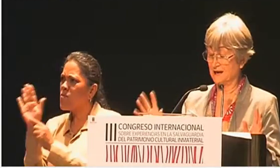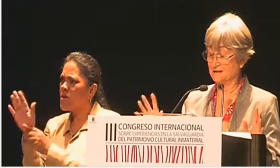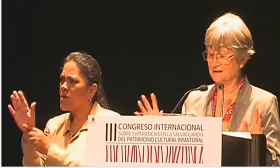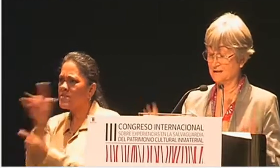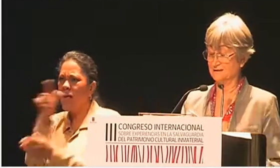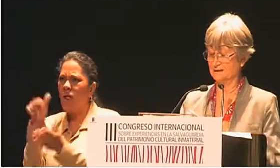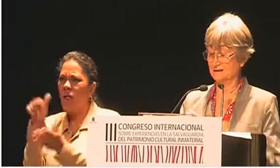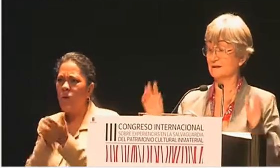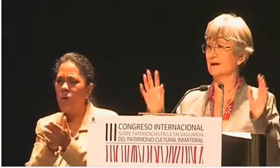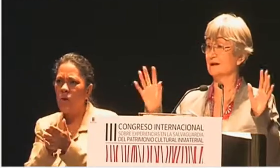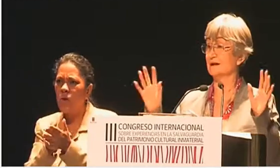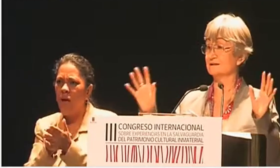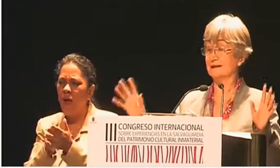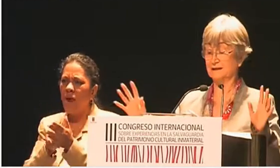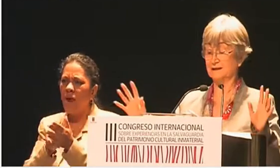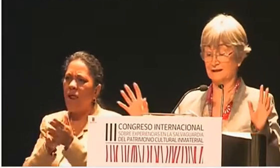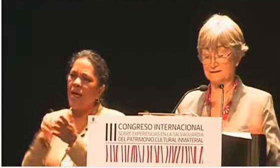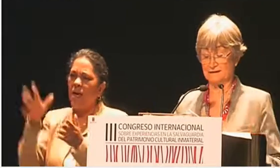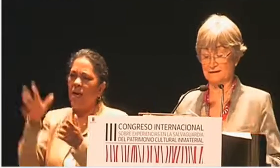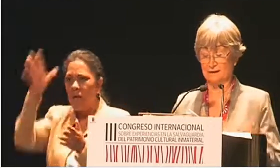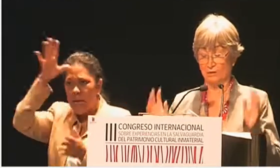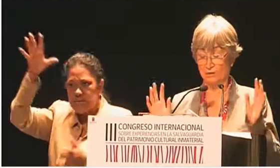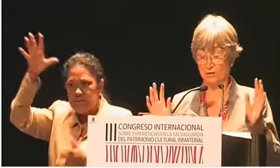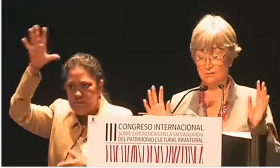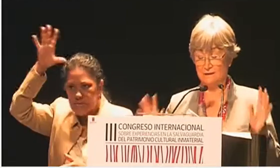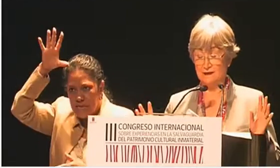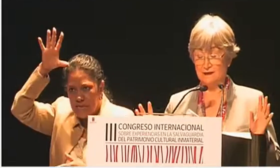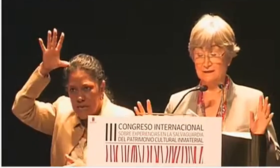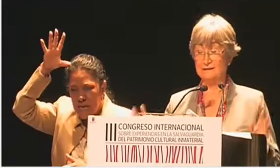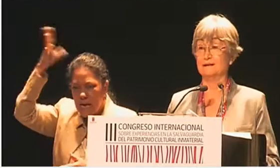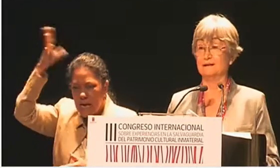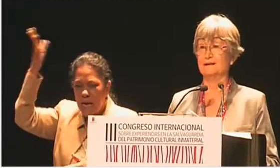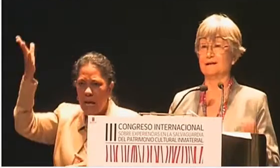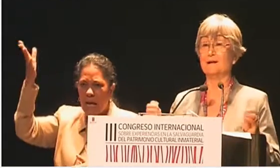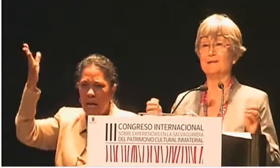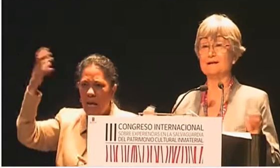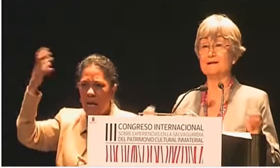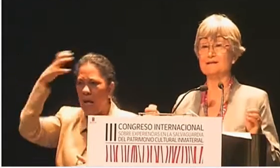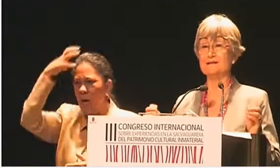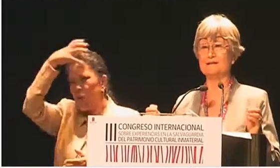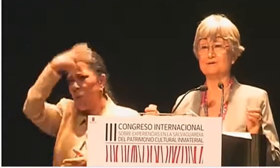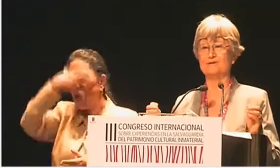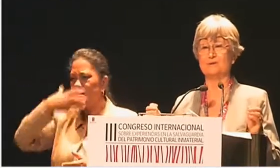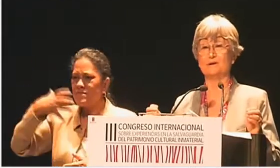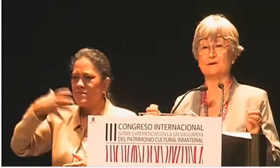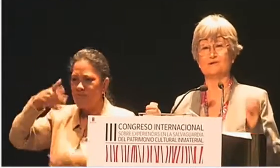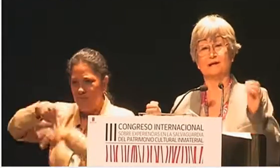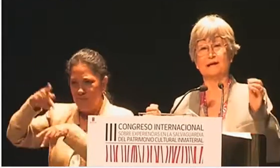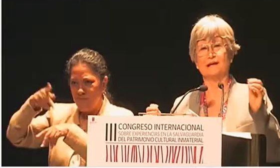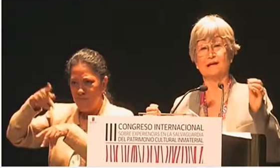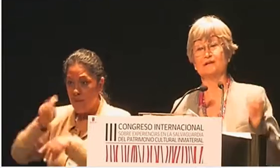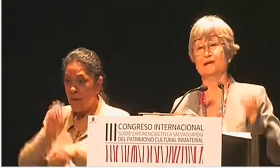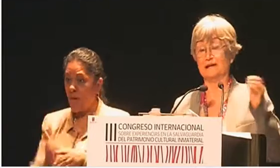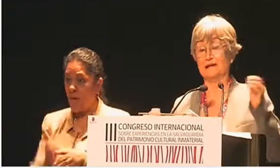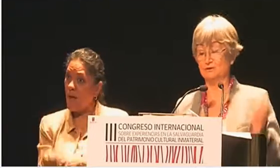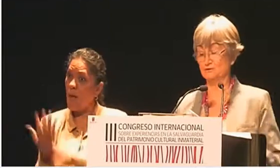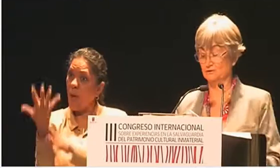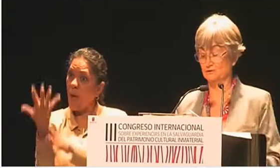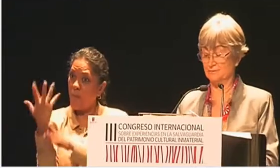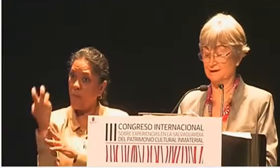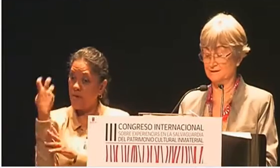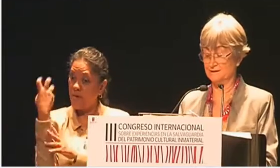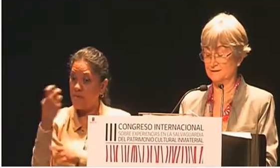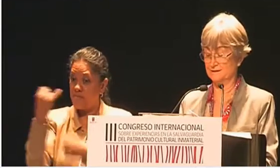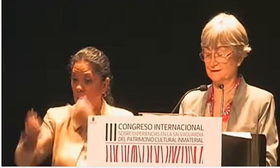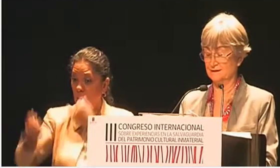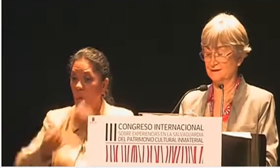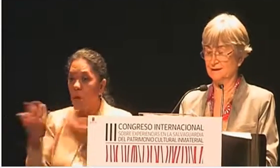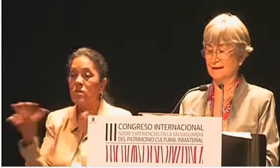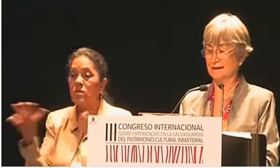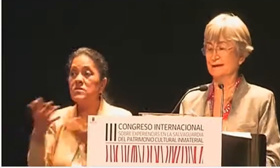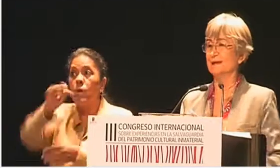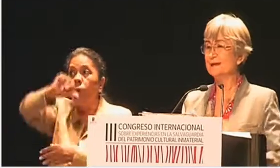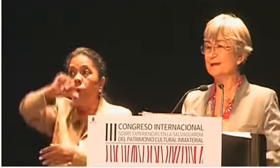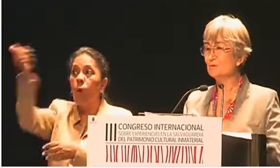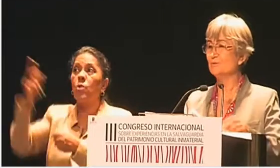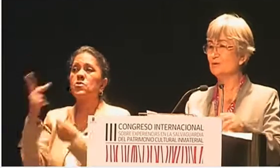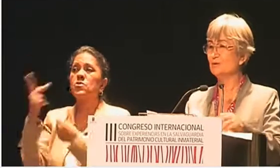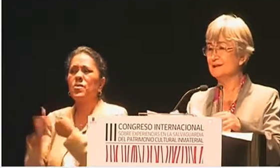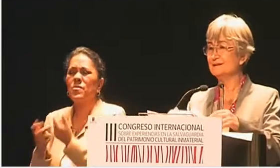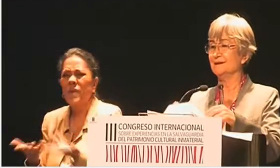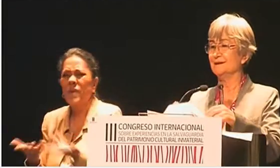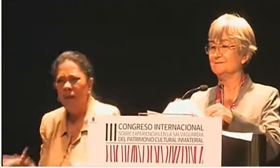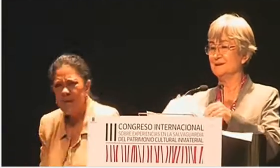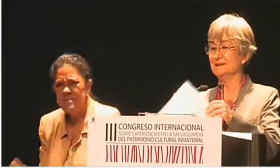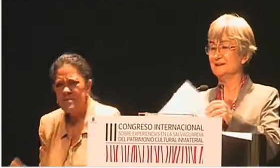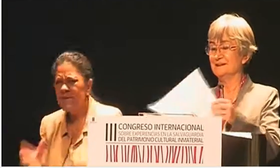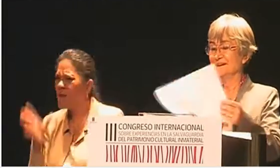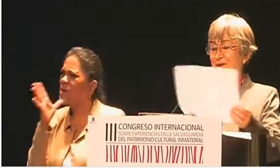mayas, aztecas, olmecas, que aparecen en estos juegos creados en otros países, ¿qué no